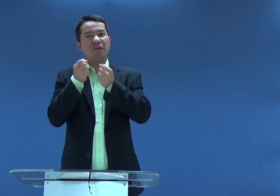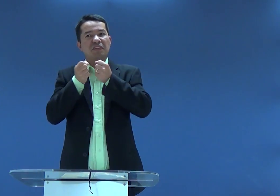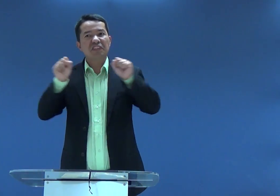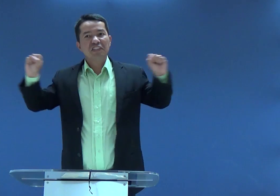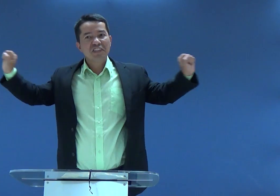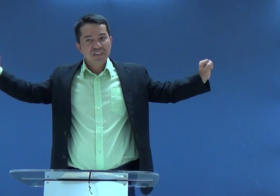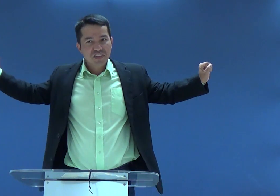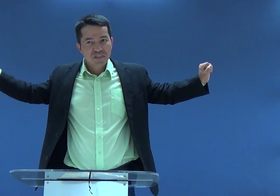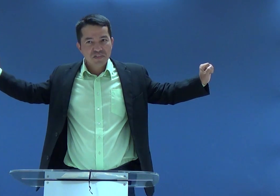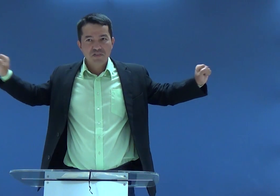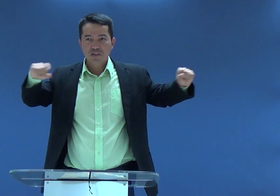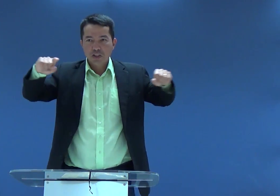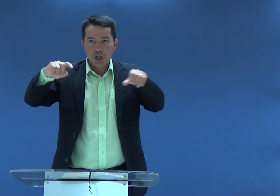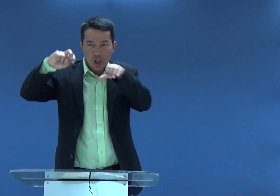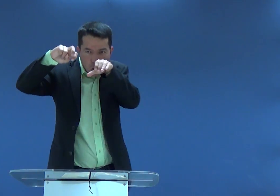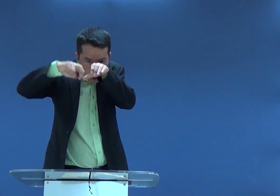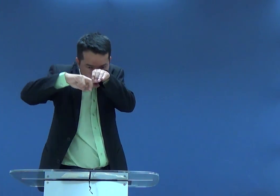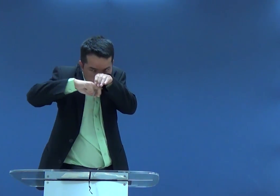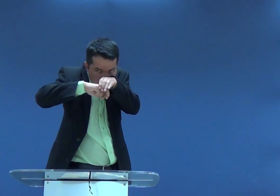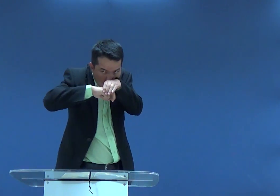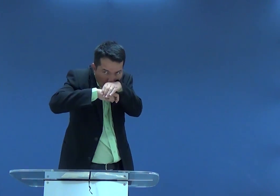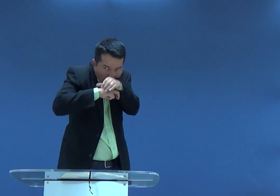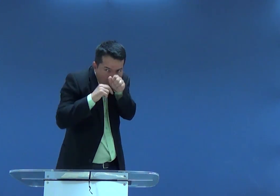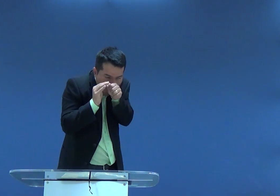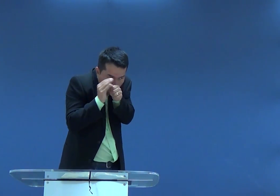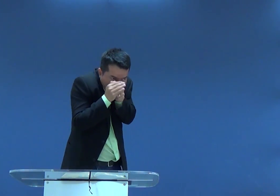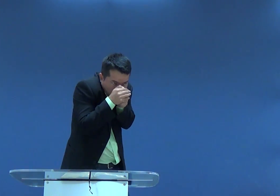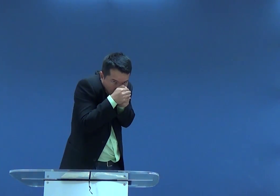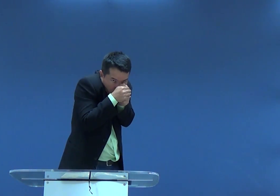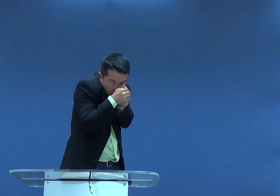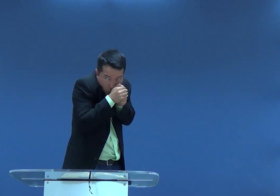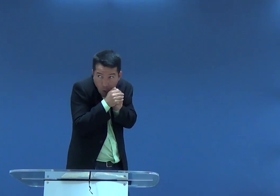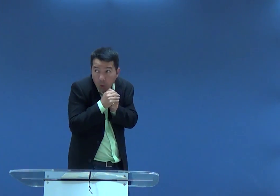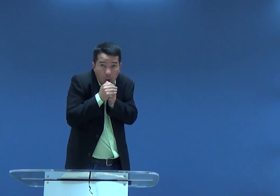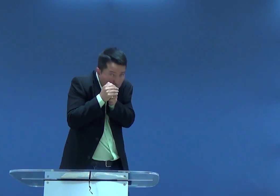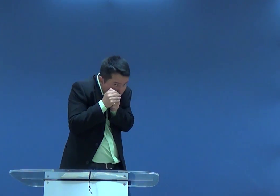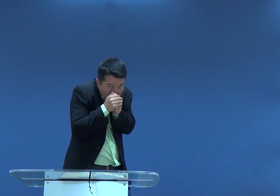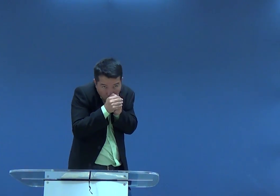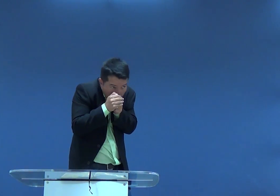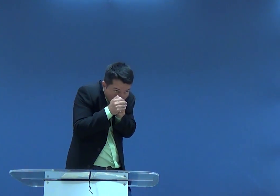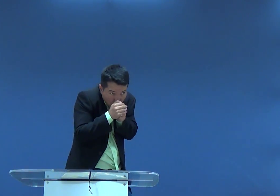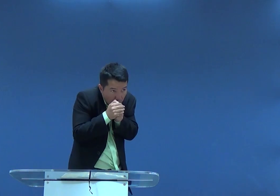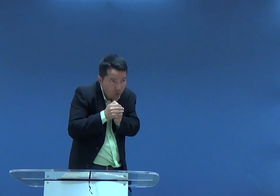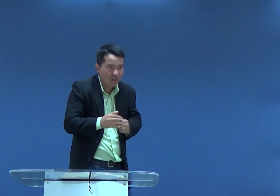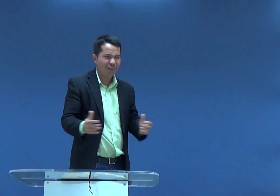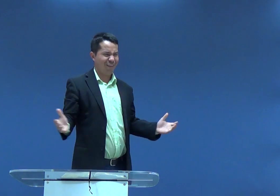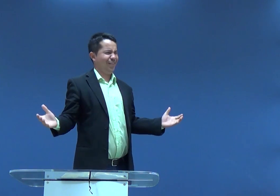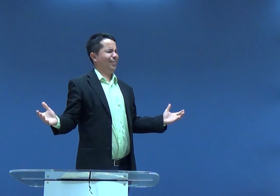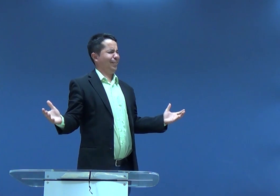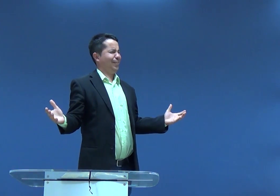Mas se você for que nem se são e tomar a atitude que ele tomou de se esconder para que ninguém te veja,